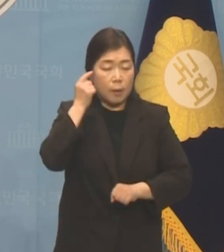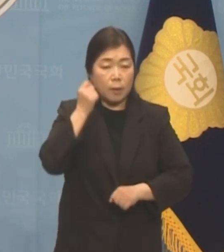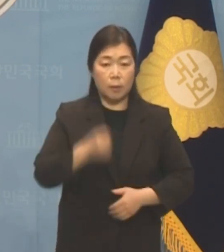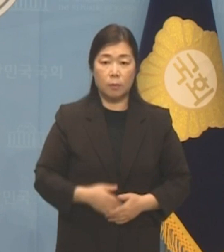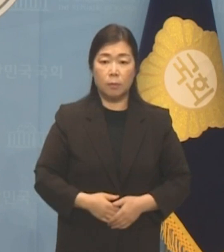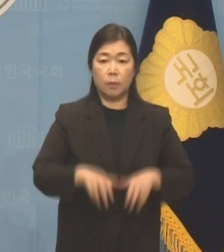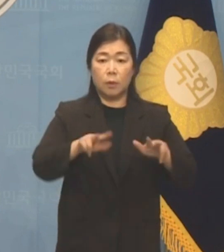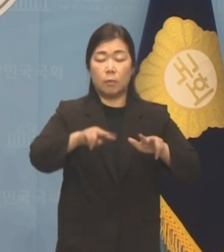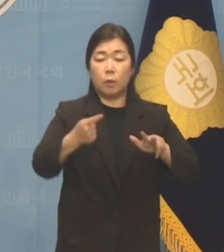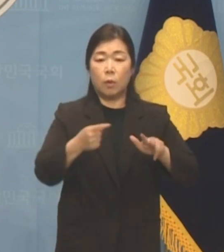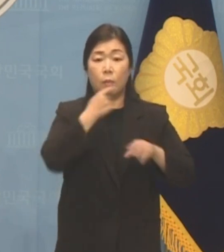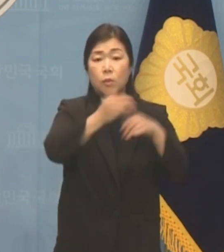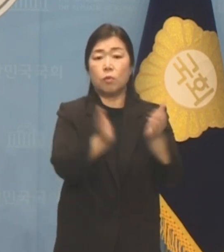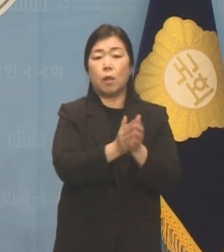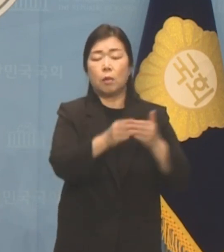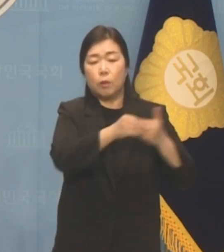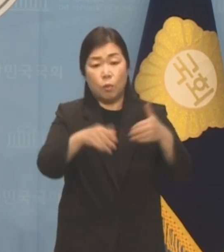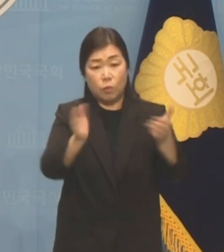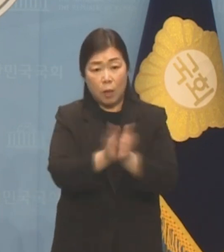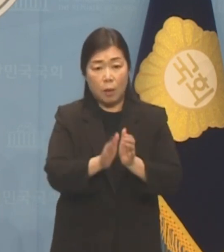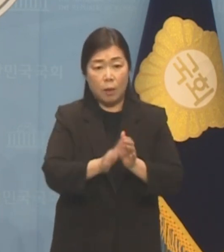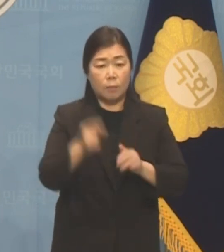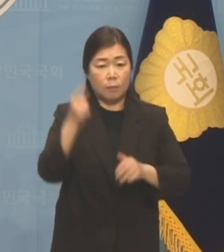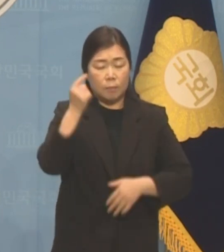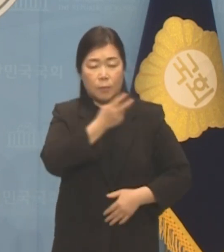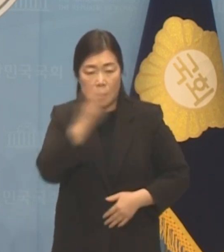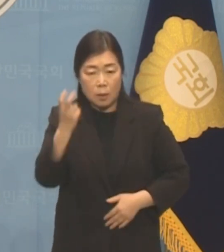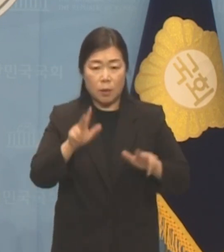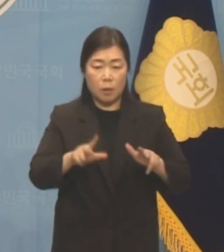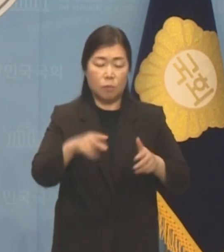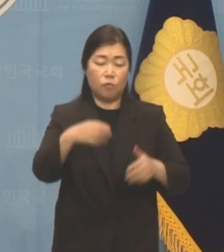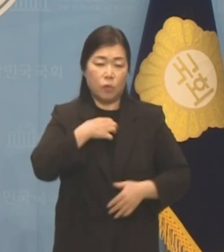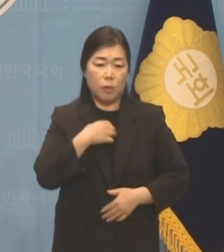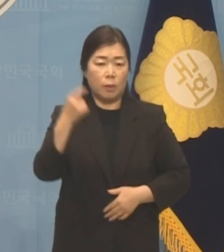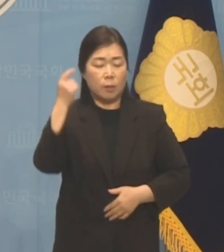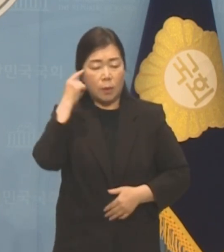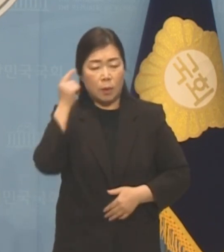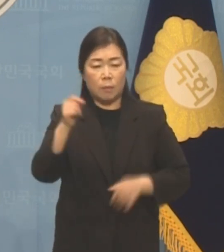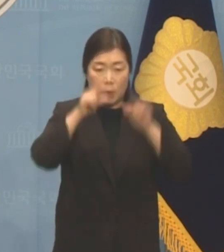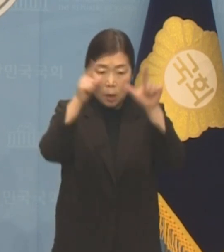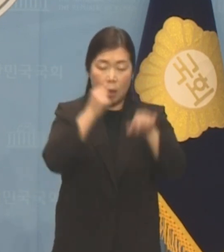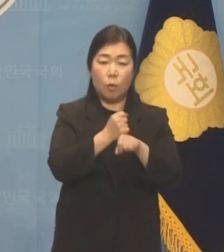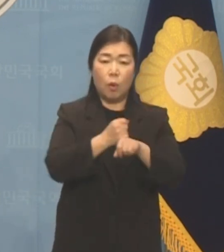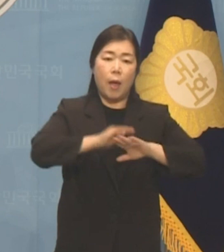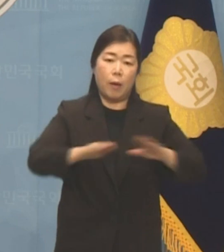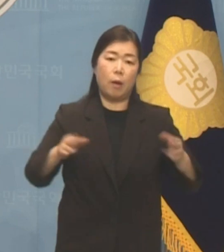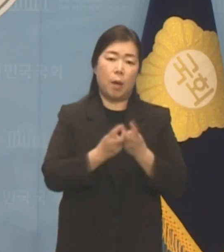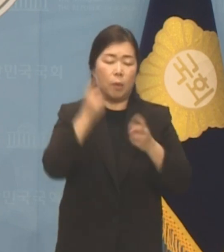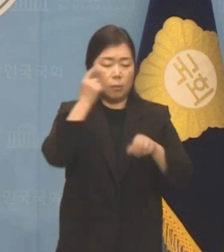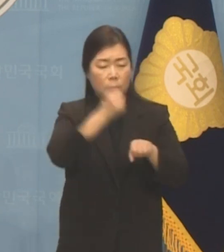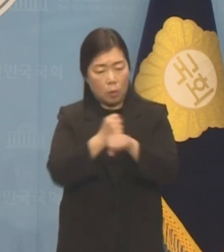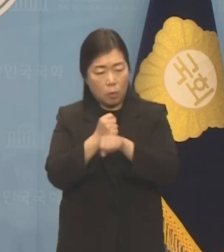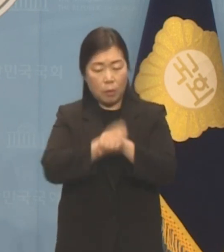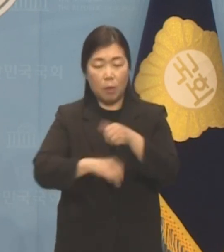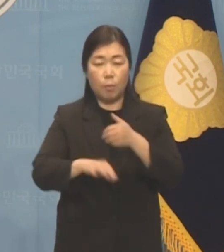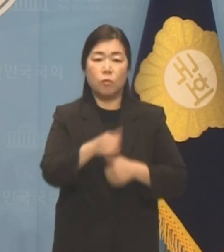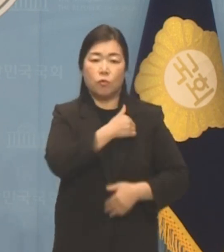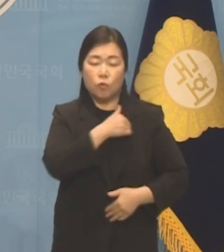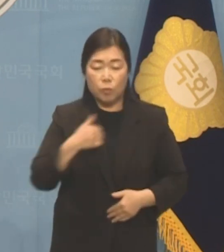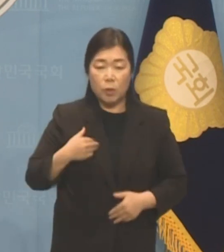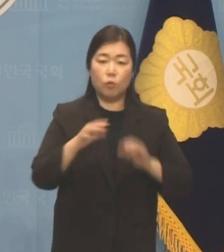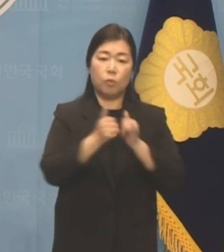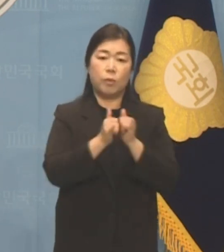지금이라도 민주당 지도부가 현 위기를 심각하게 인식하고 해결책을 모색한다면 충분히